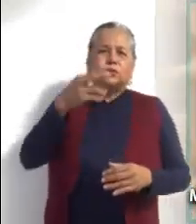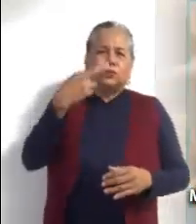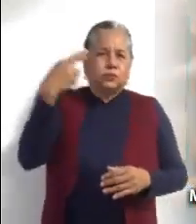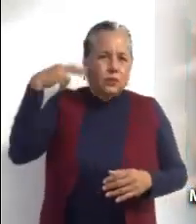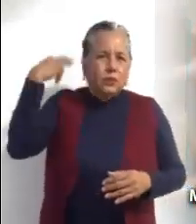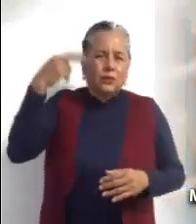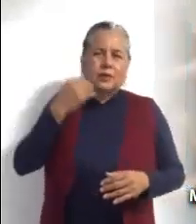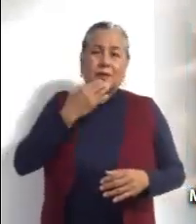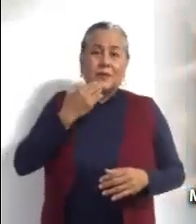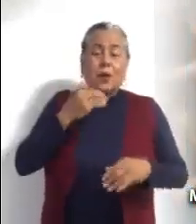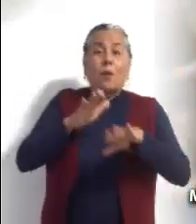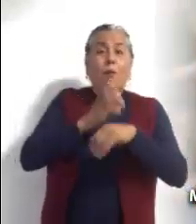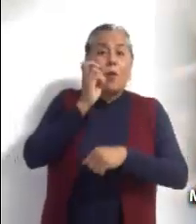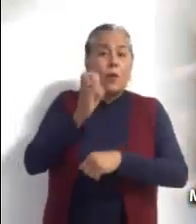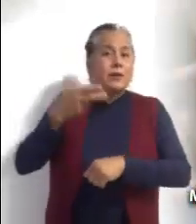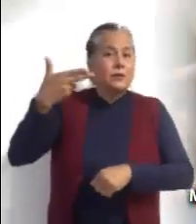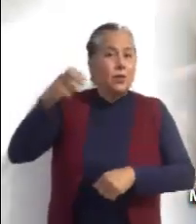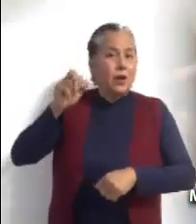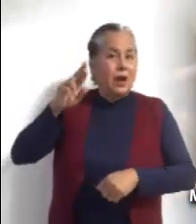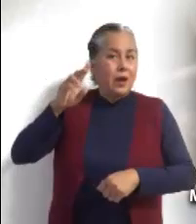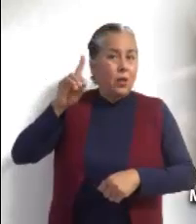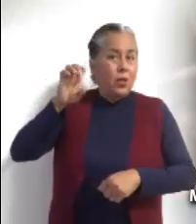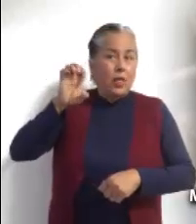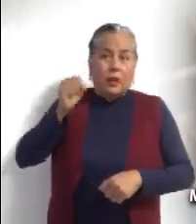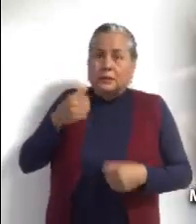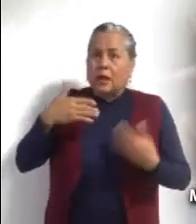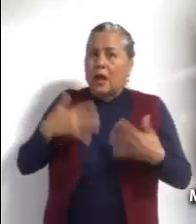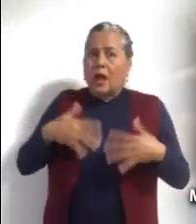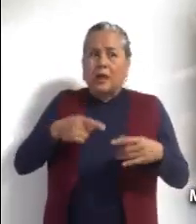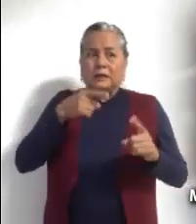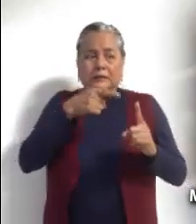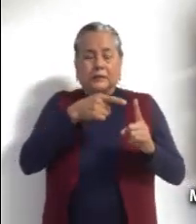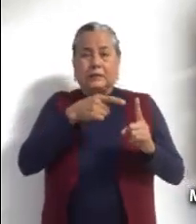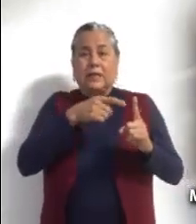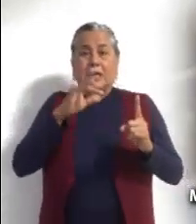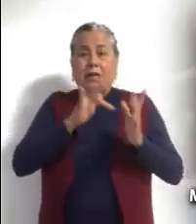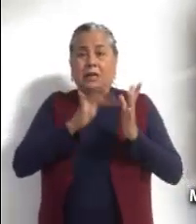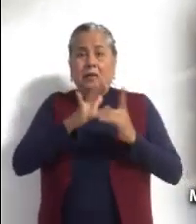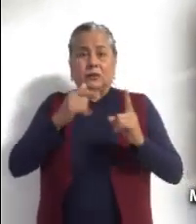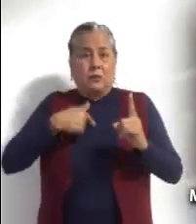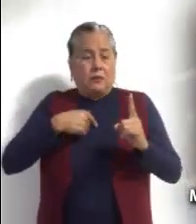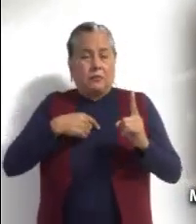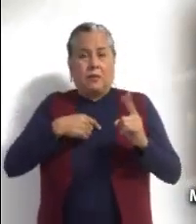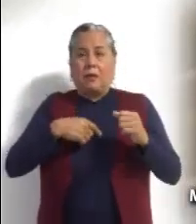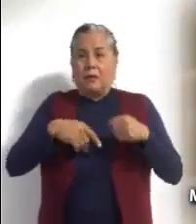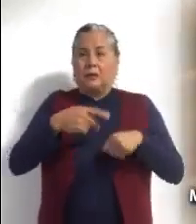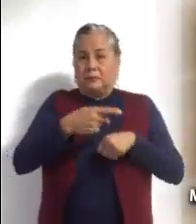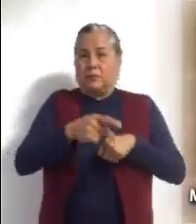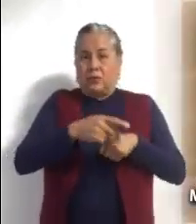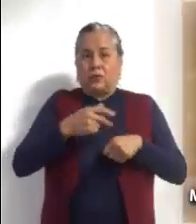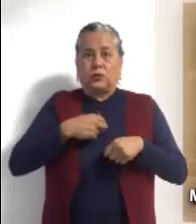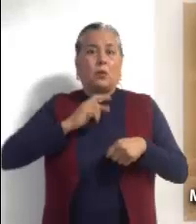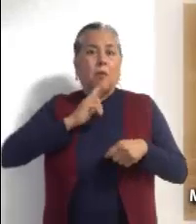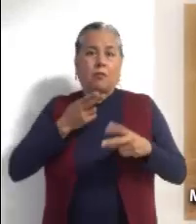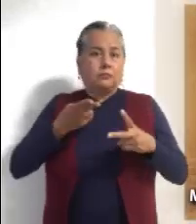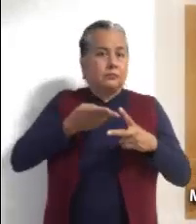También representa una amenaza para todos los poderes y ambiciones de los poderosos Y los inocentes y